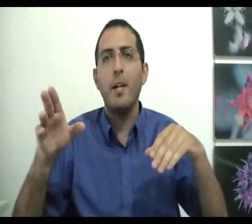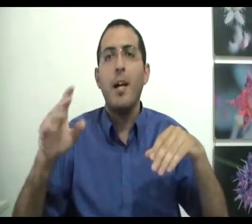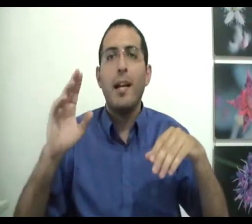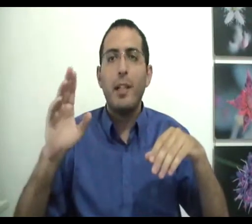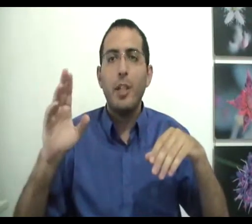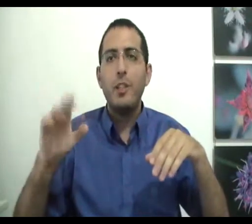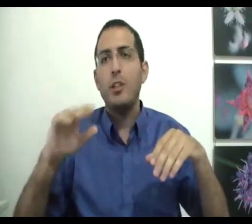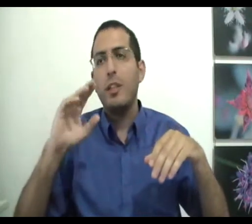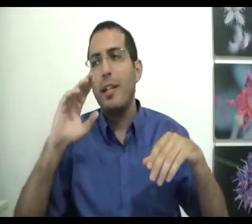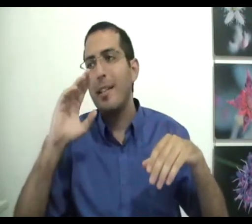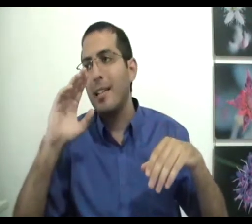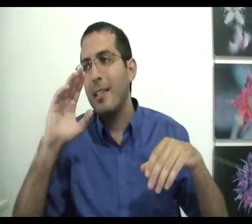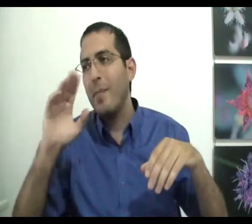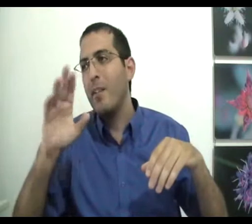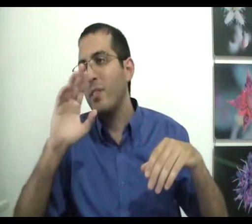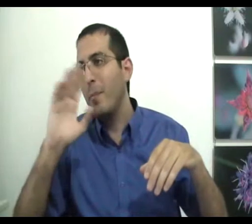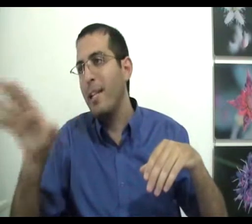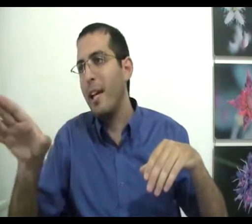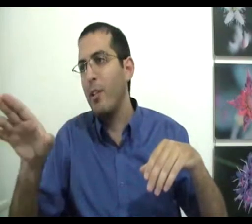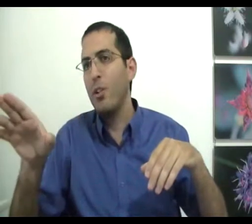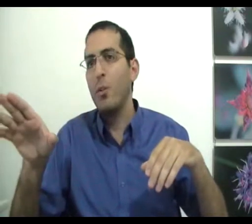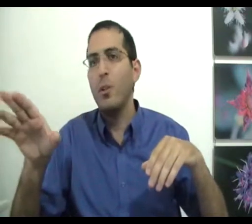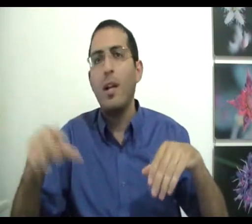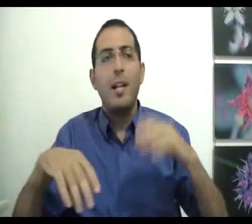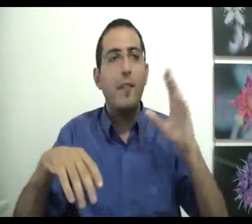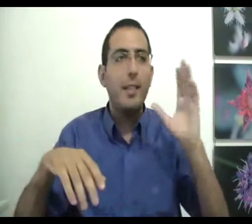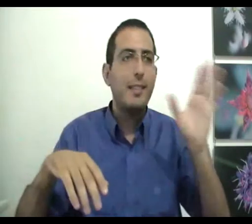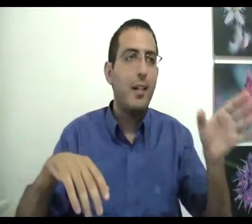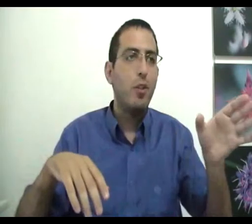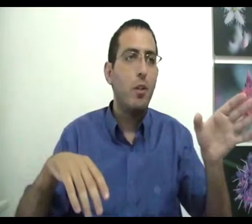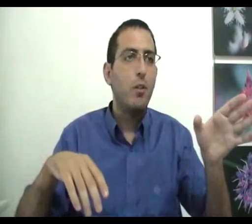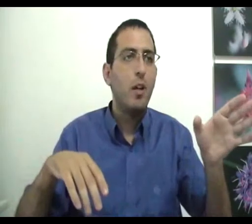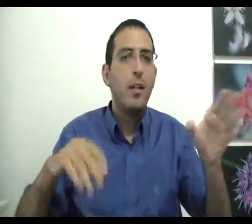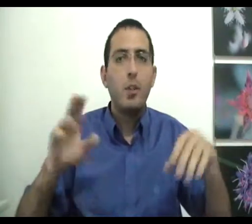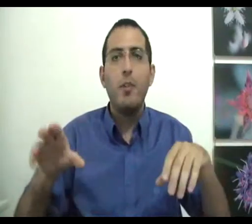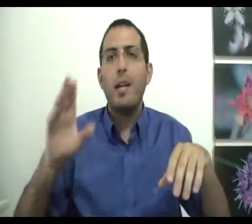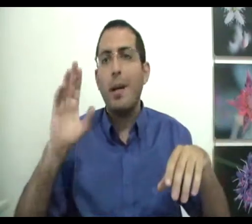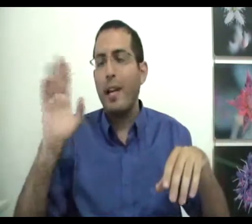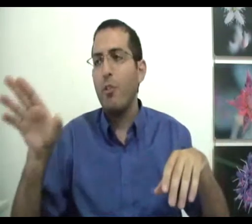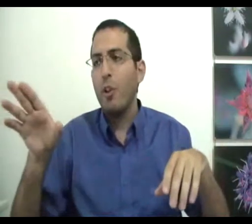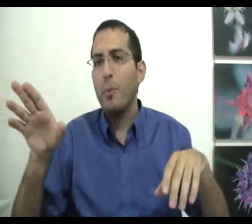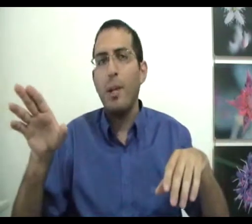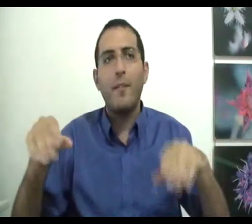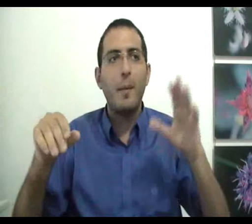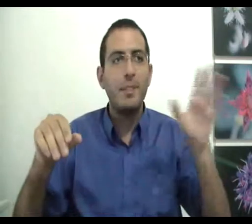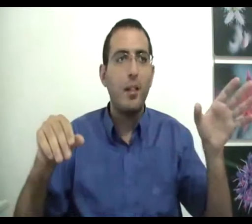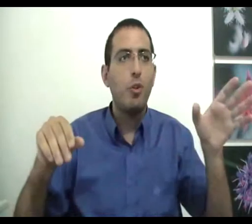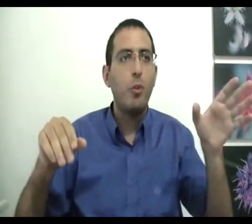כאשר יש אצל האדם הבדל בין הרגש שלו לבין השכל שלו זה אומר שגם הרגש שלו לא מדויק וגם השכל שלו לא